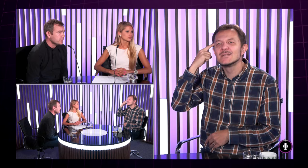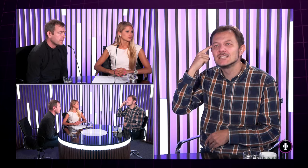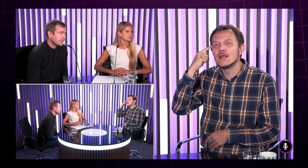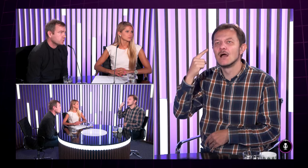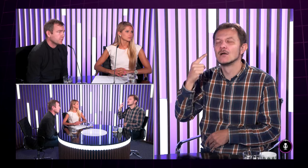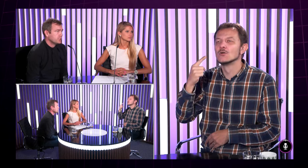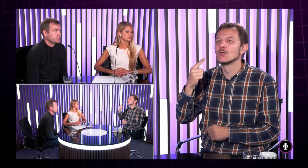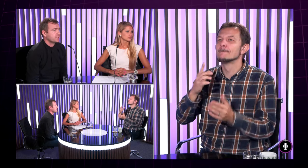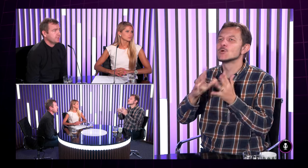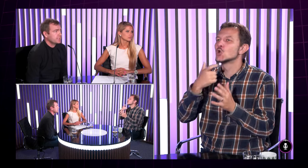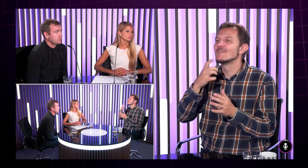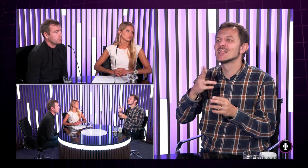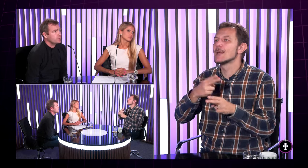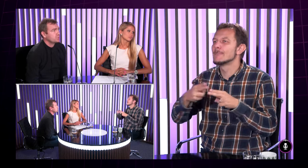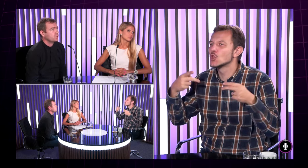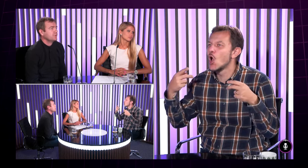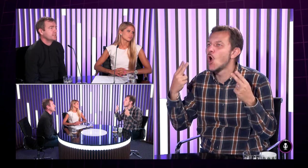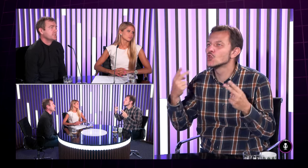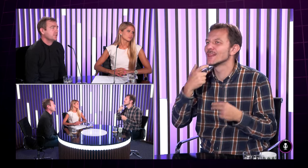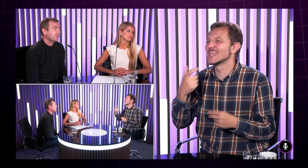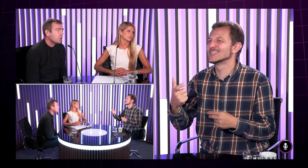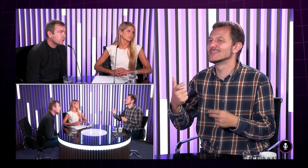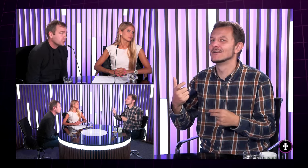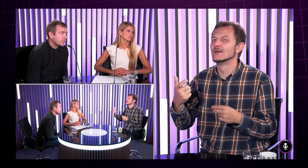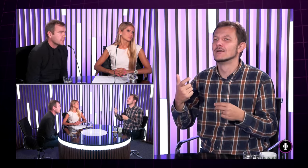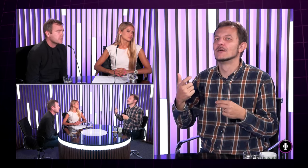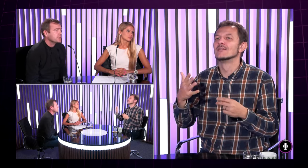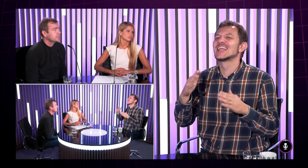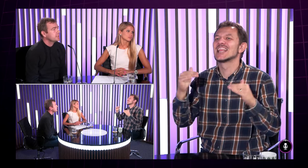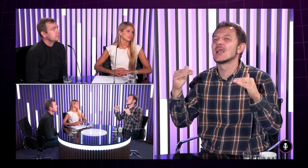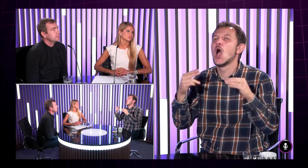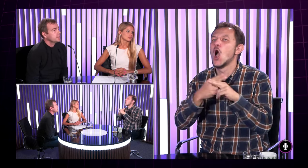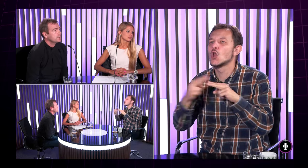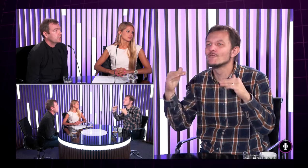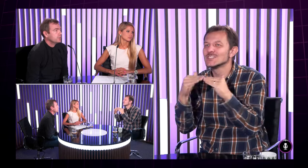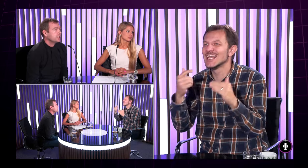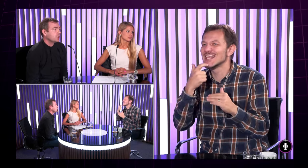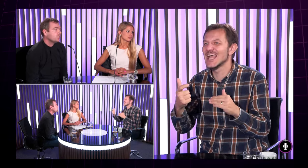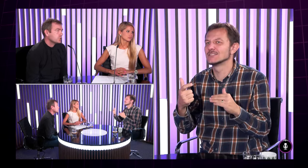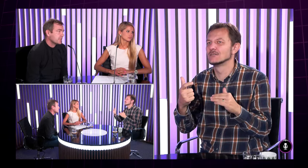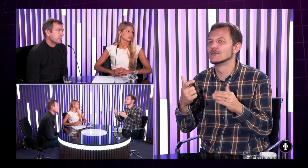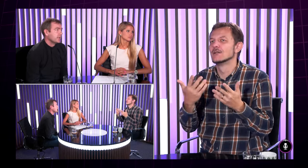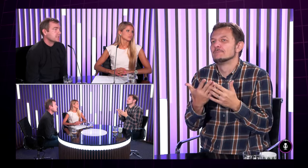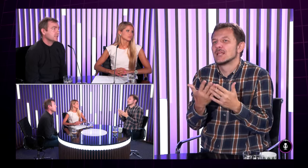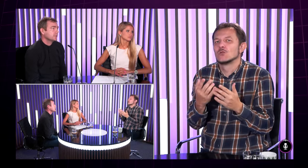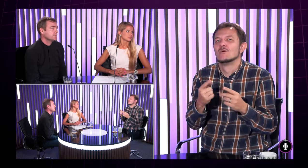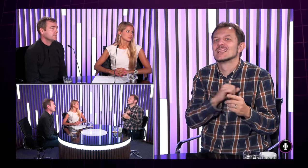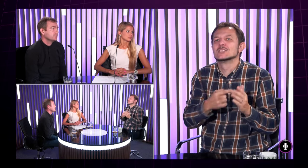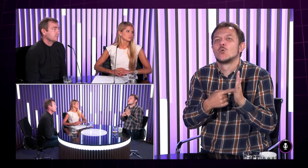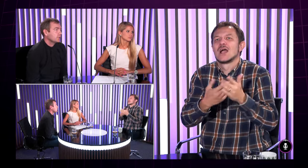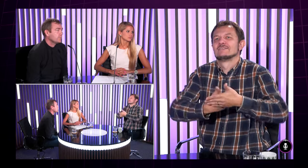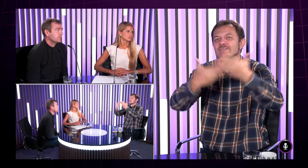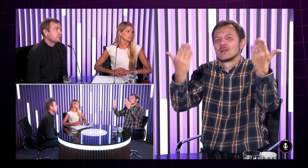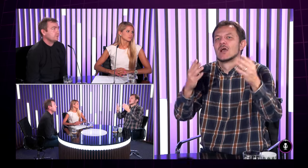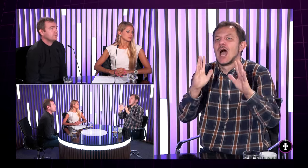sú také predsudky často sa myslí o tom že posunkový jazyk není plnohodnotný jazyk není rovnocenný jazyk